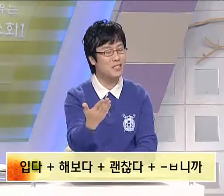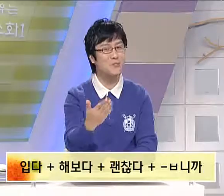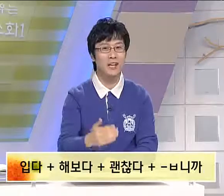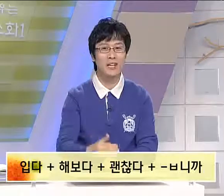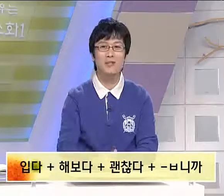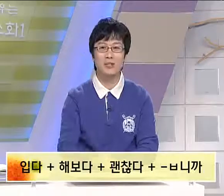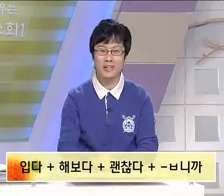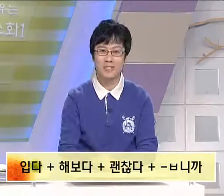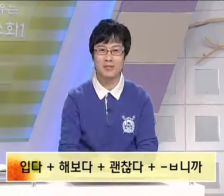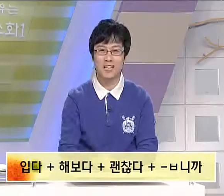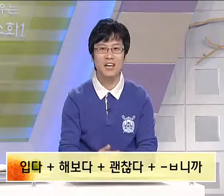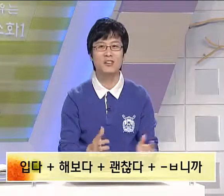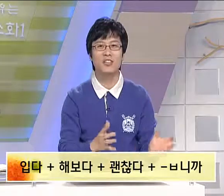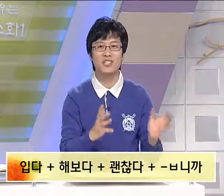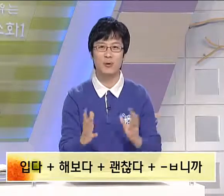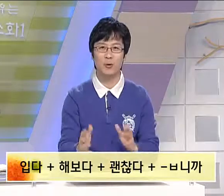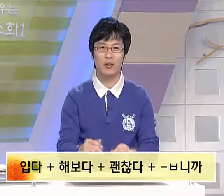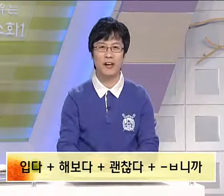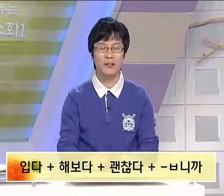질문을 하시면 되겠습니다. 연결시켜 볼까요?